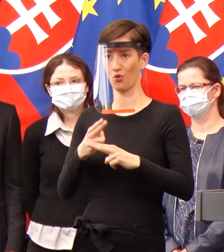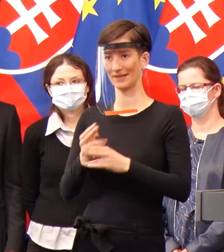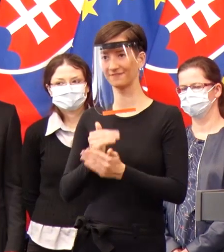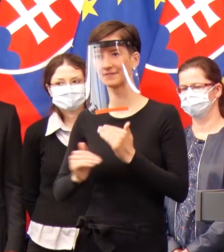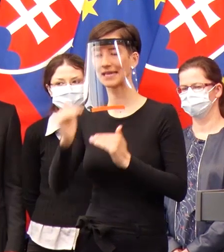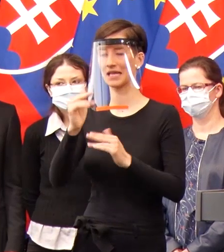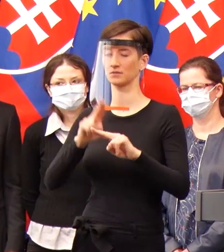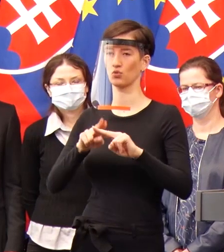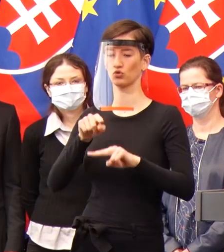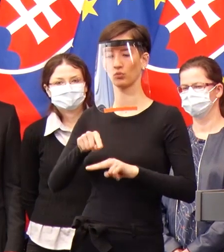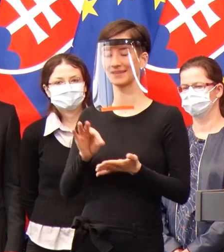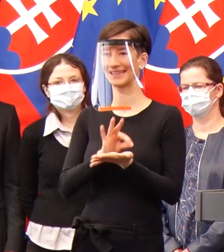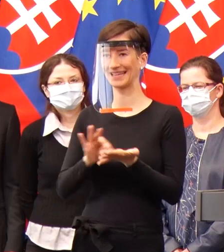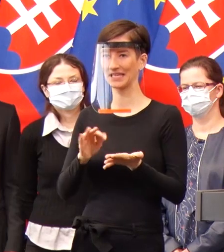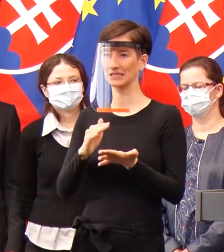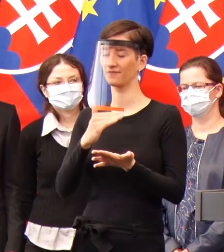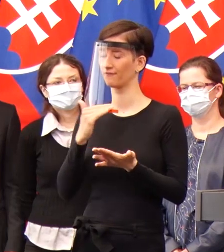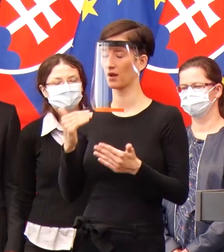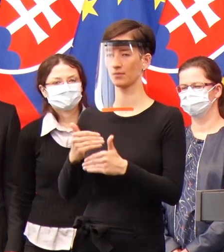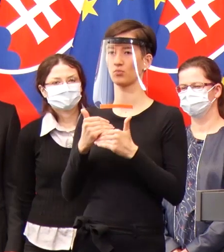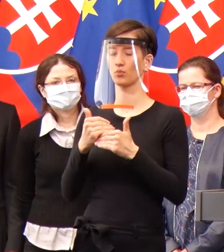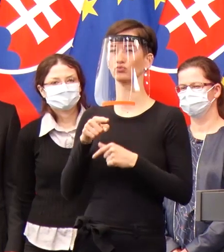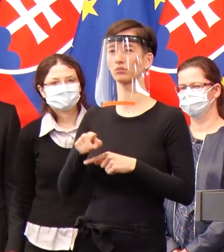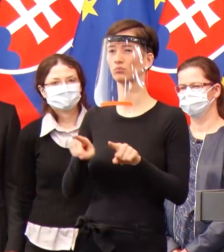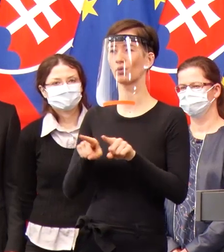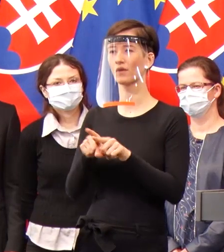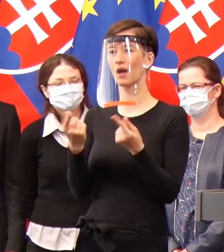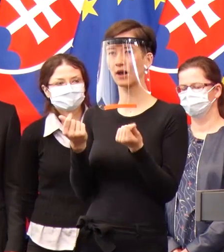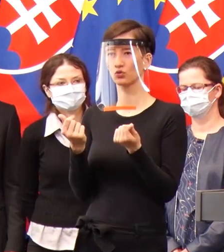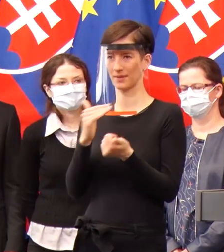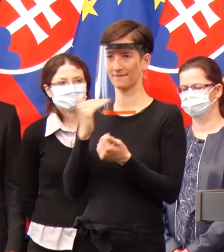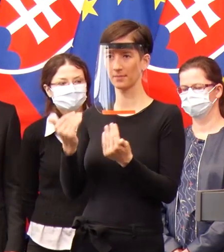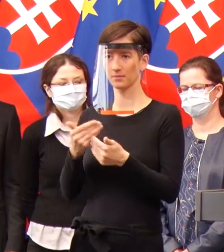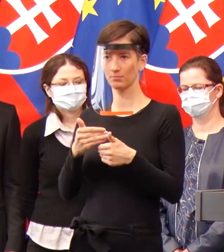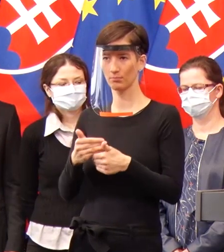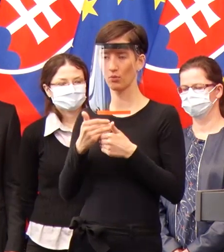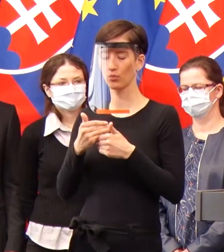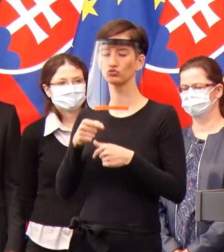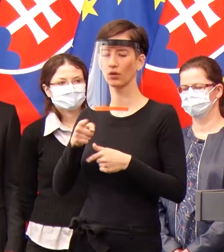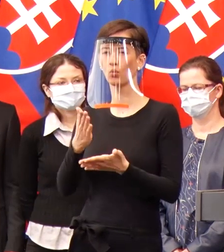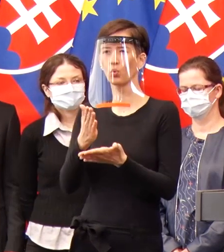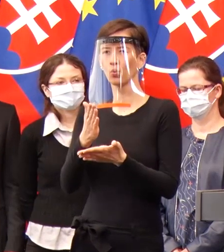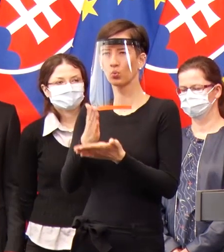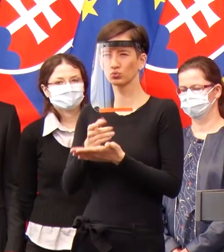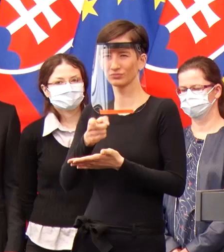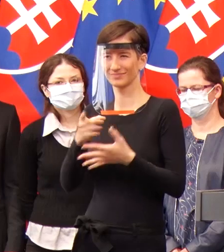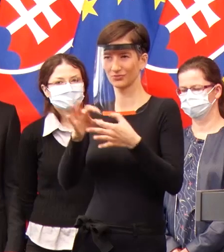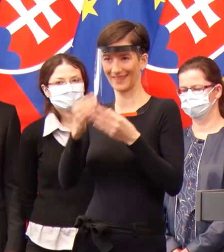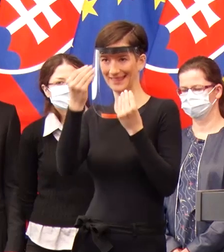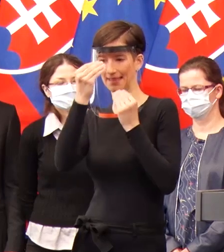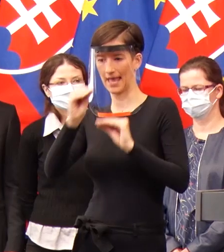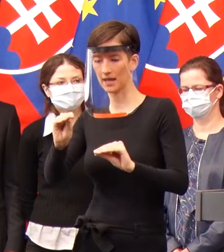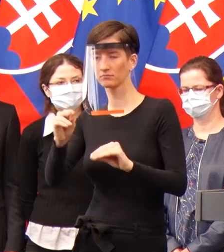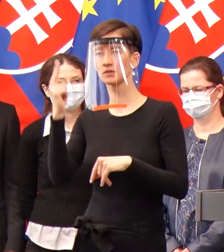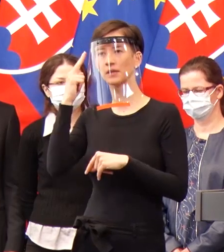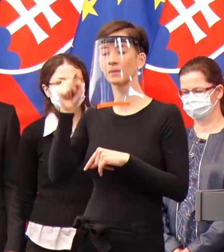Takže veľmi pekne ďakujem a v nemalej miere nám to pomôže ekonomicky, pretože tak, ako bolo spomenuté, to dar, čím odbremeníme štátnu pokladnicu